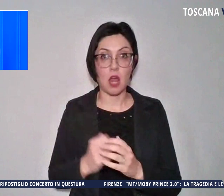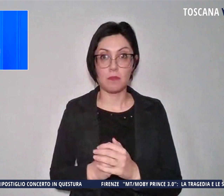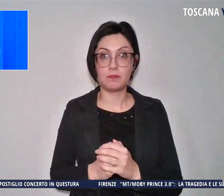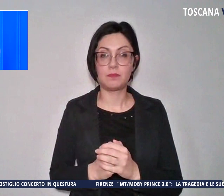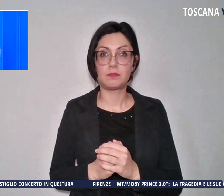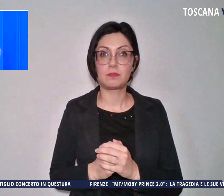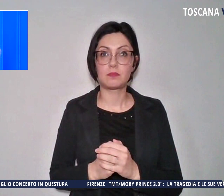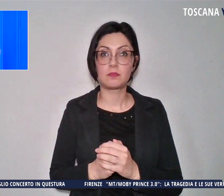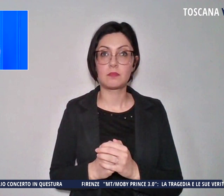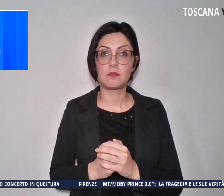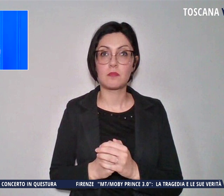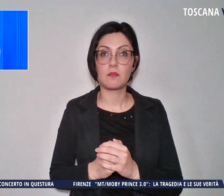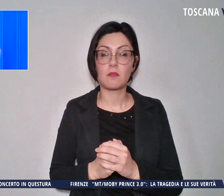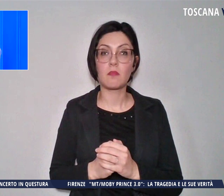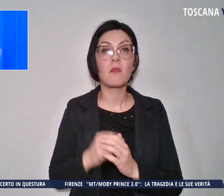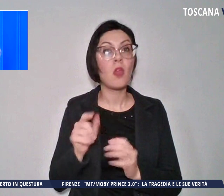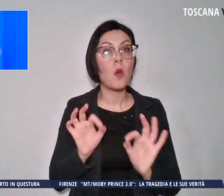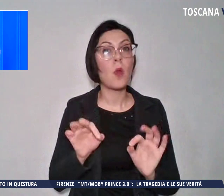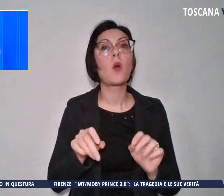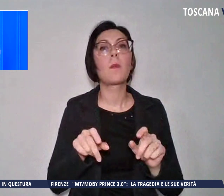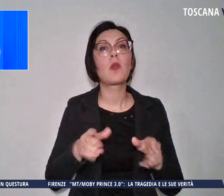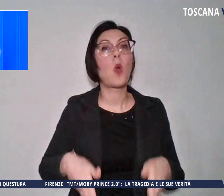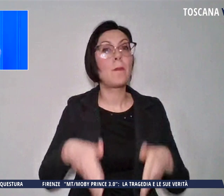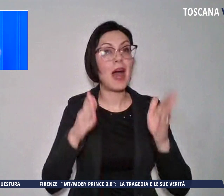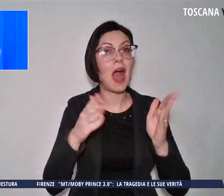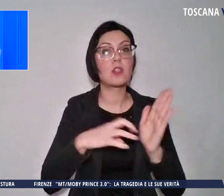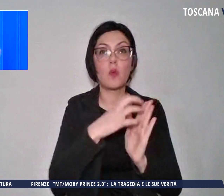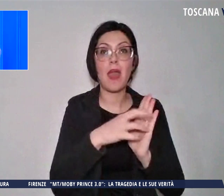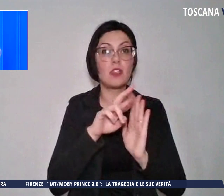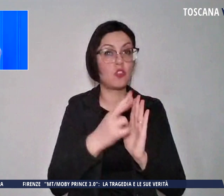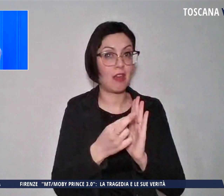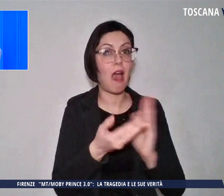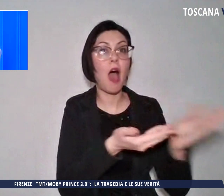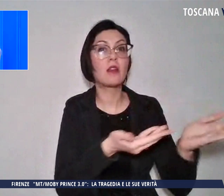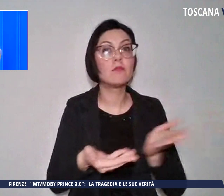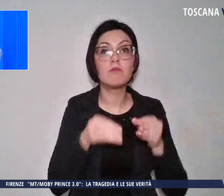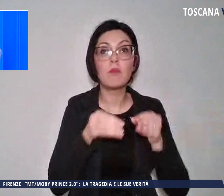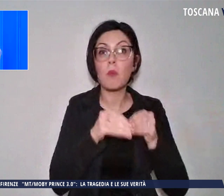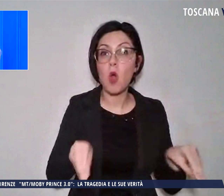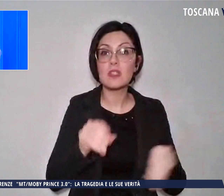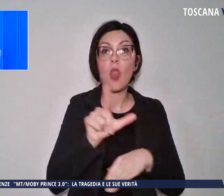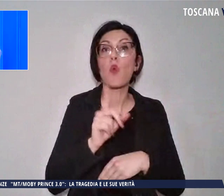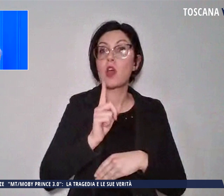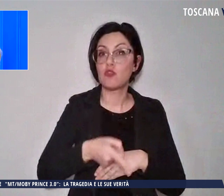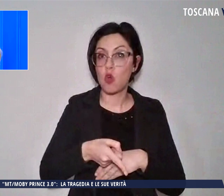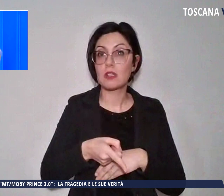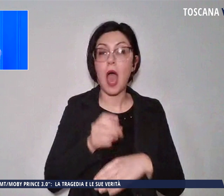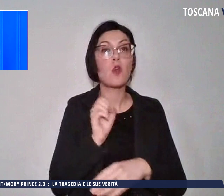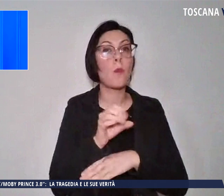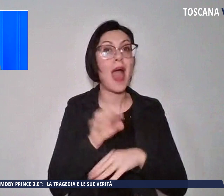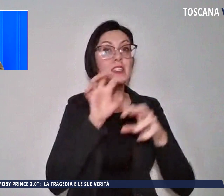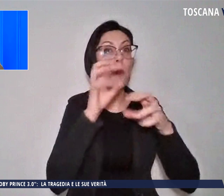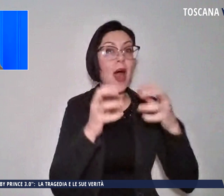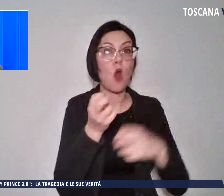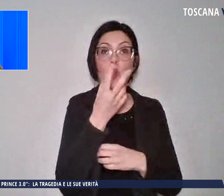E' proprio Palazzo Medici Riccardi a ospitare la mostra Luca Giordano maestro barocco a Firenze dal 30